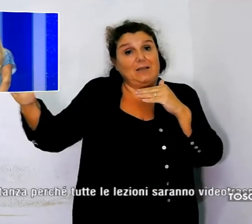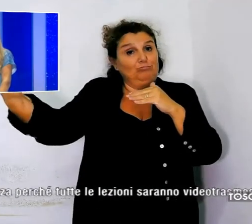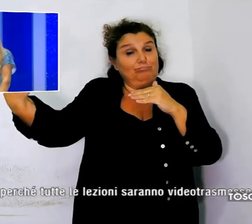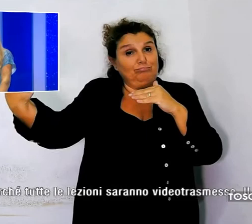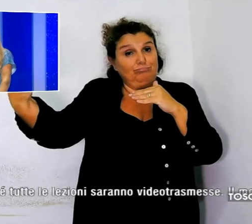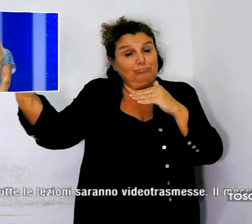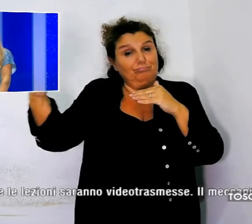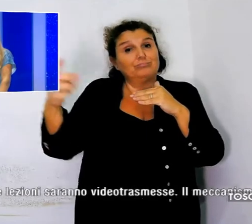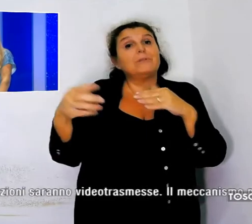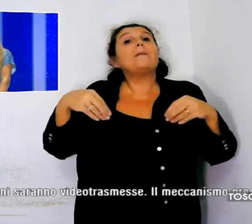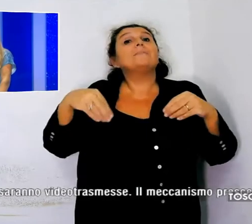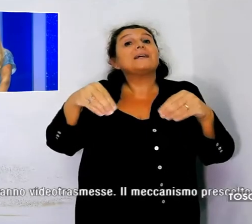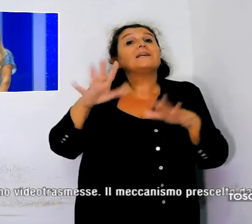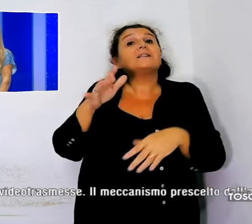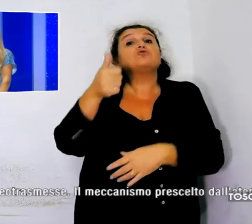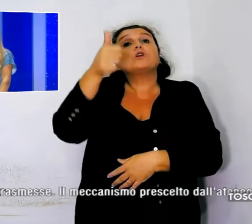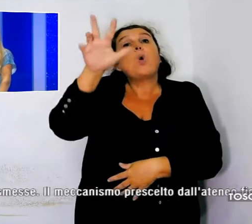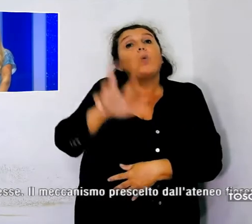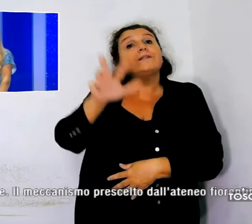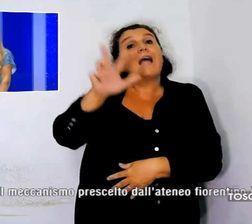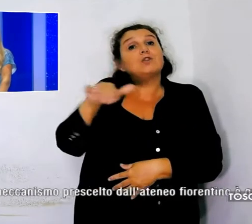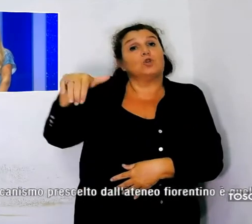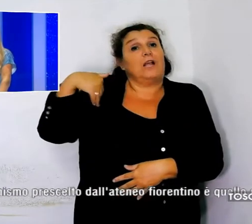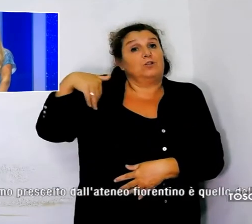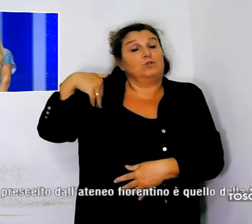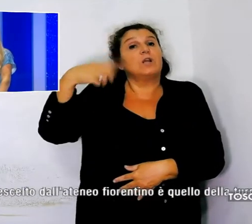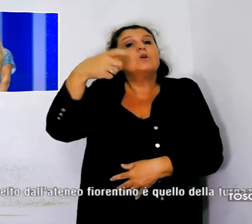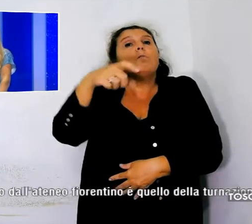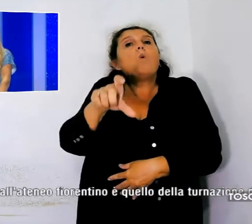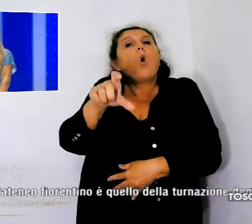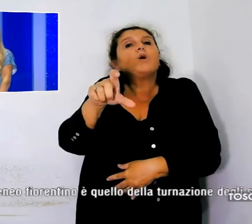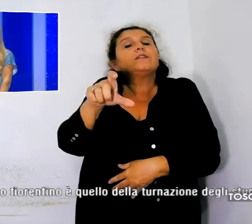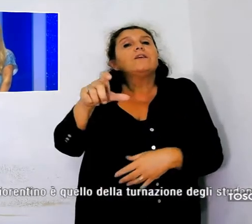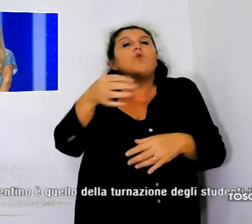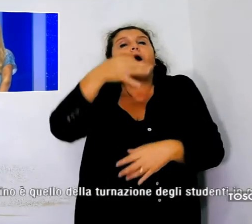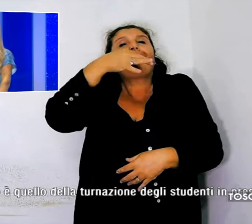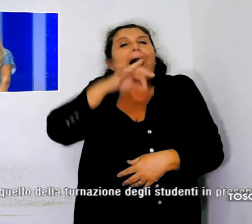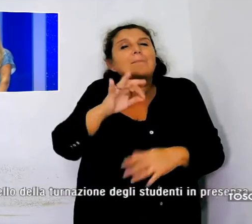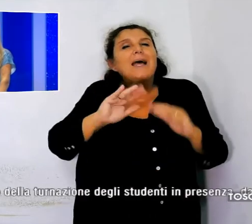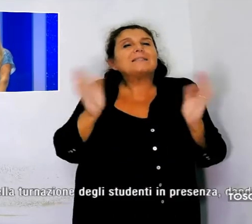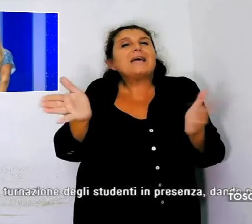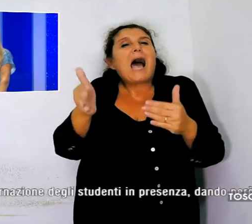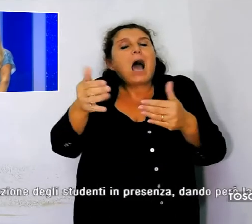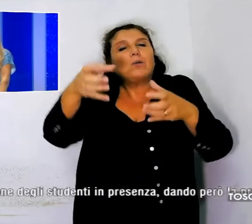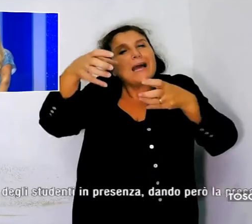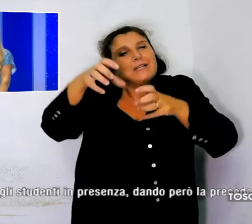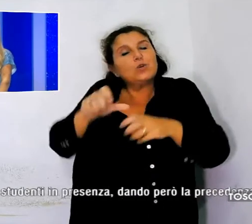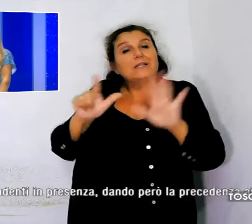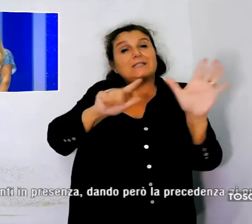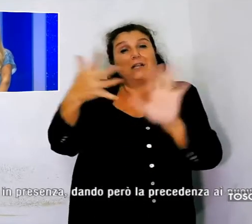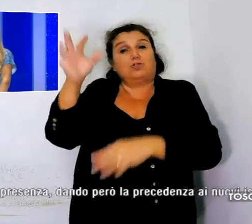In presenza circa un terzo degli studenti perché la capienza delle aule è ridotta del 65%.